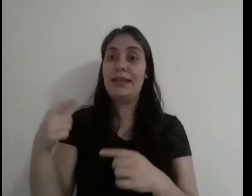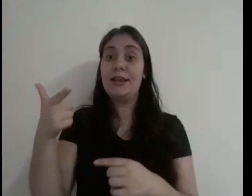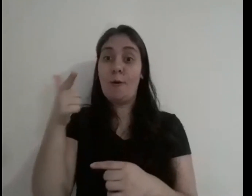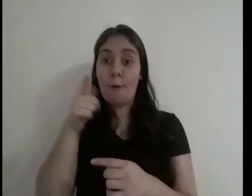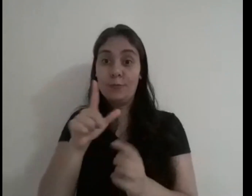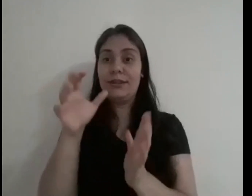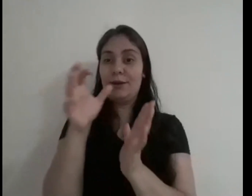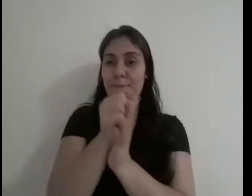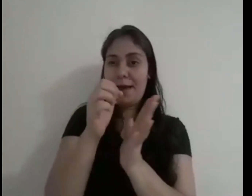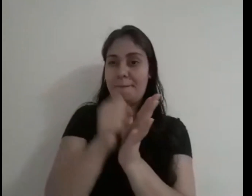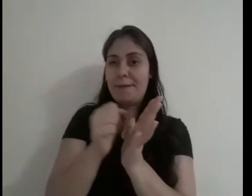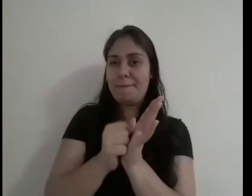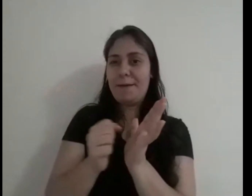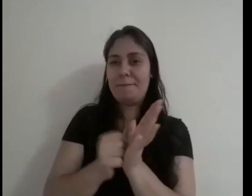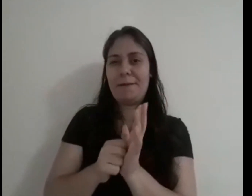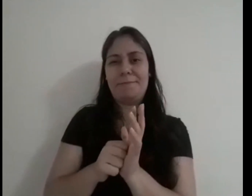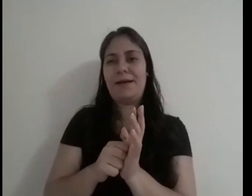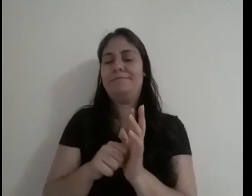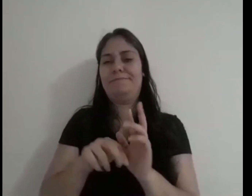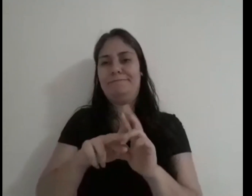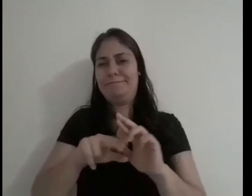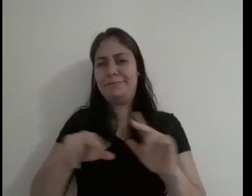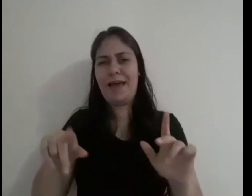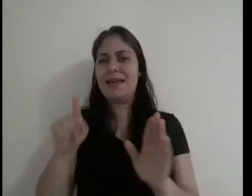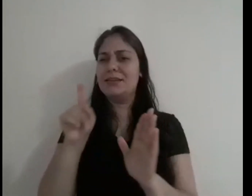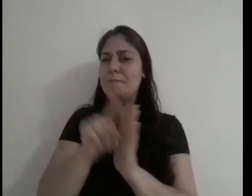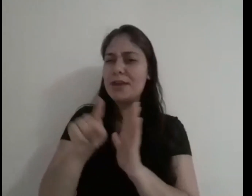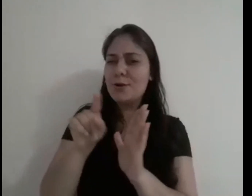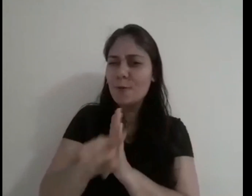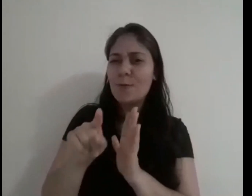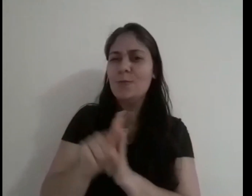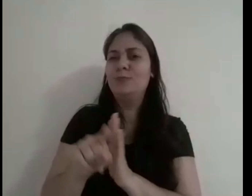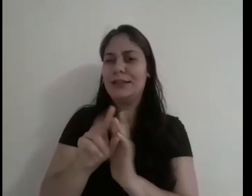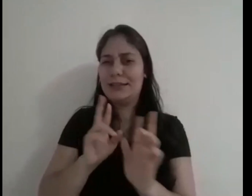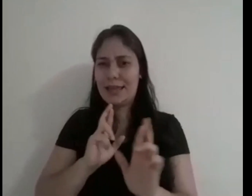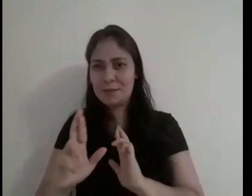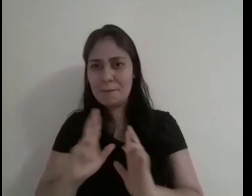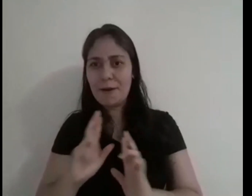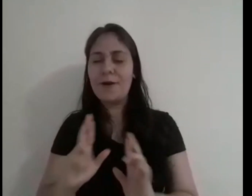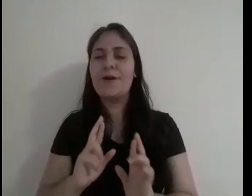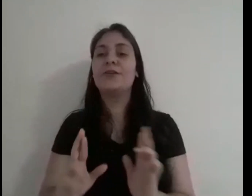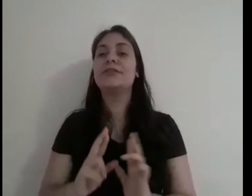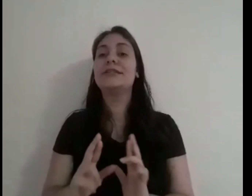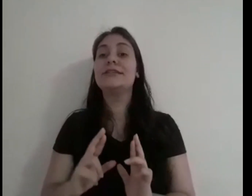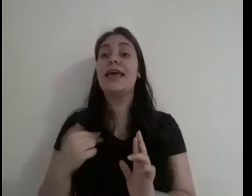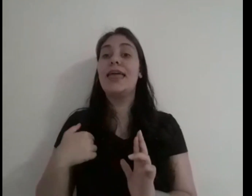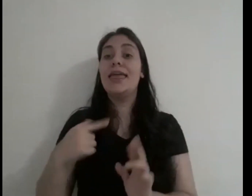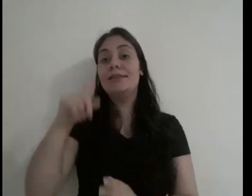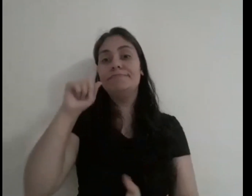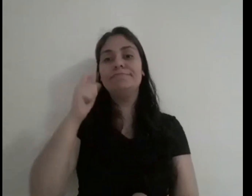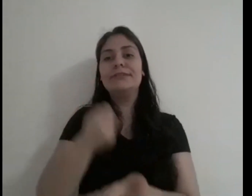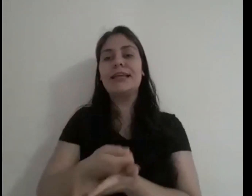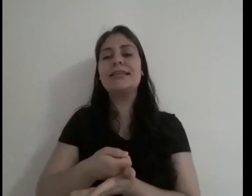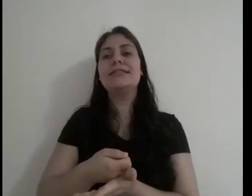depois que Kardec conseguiu compilar todos os dados, fazer a coletagem de todos os dados. E ver todas as